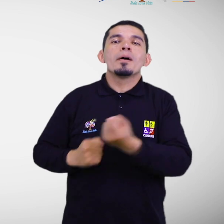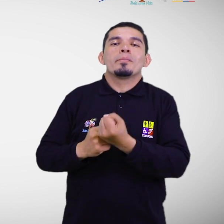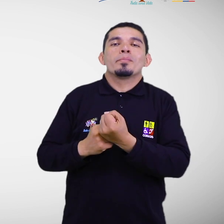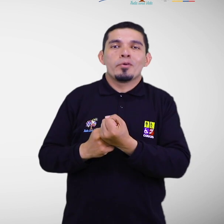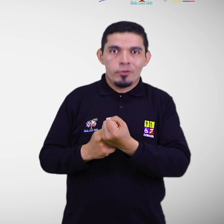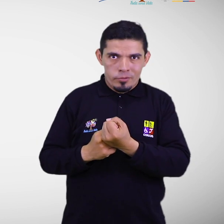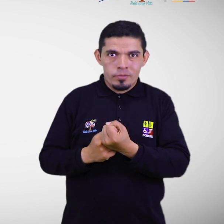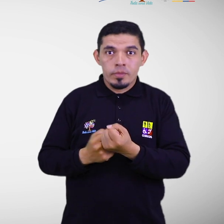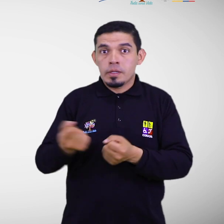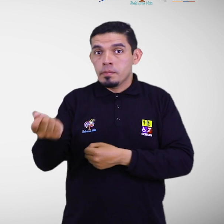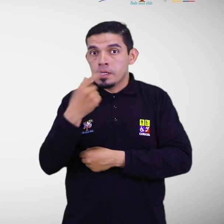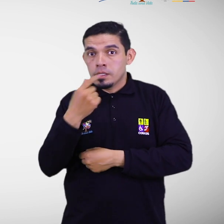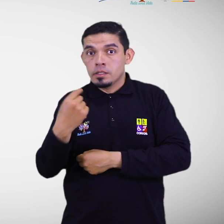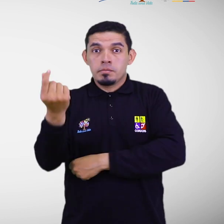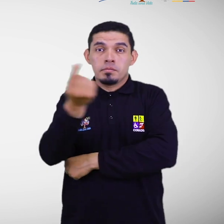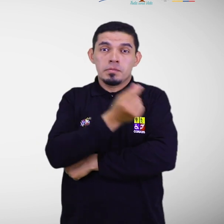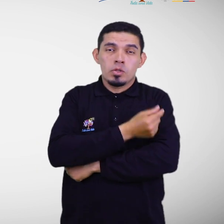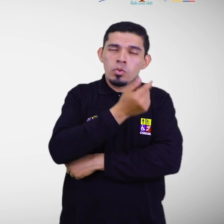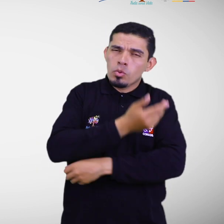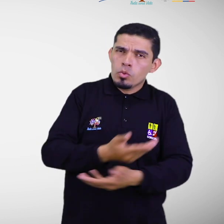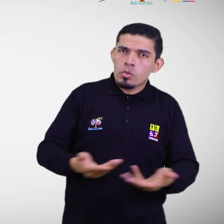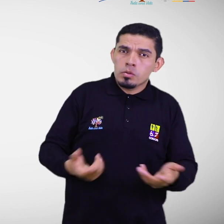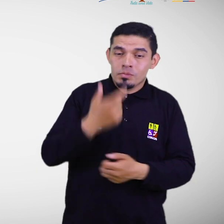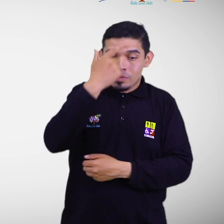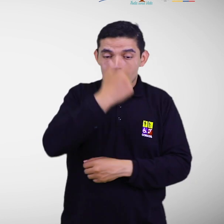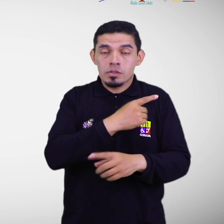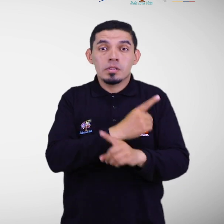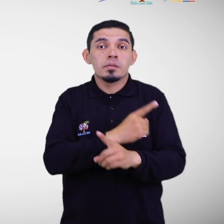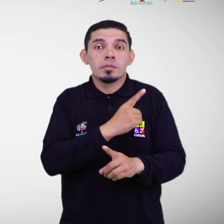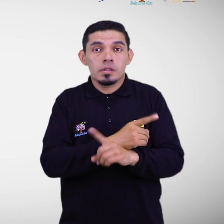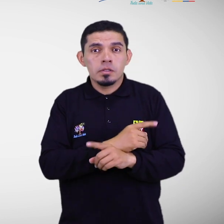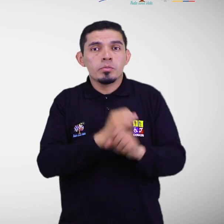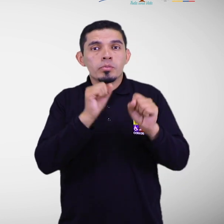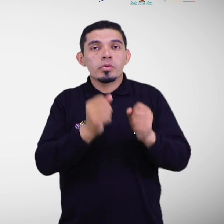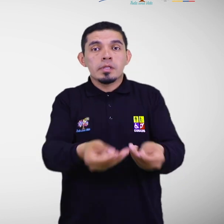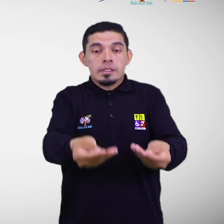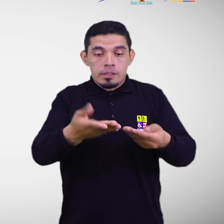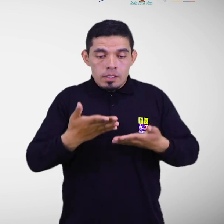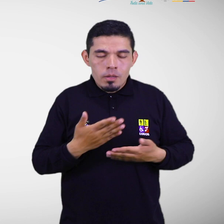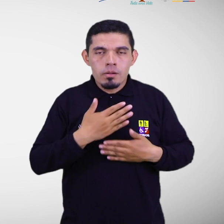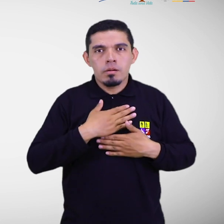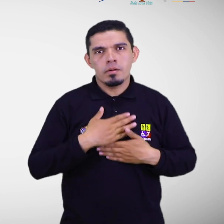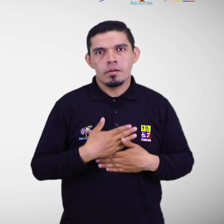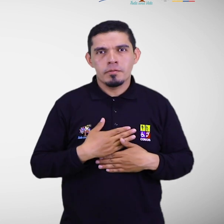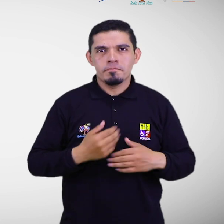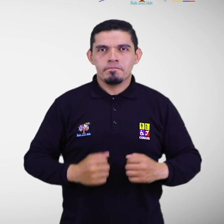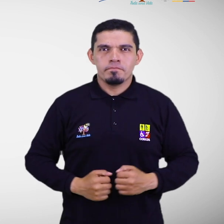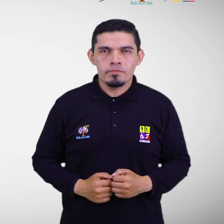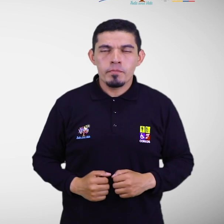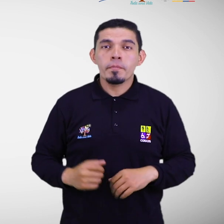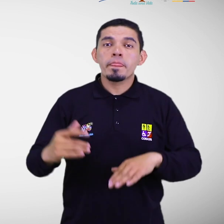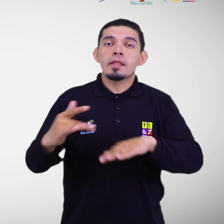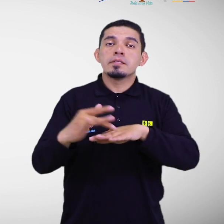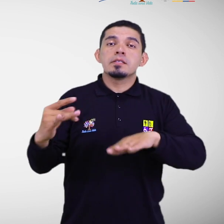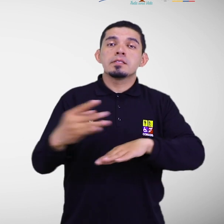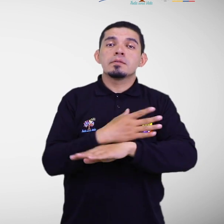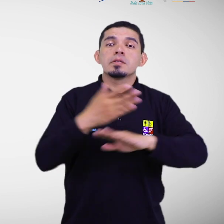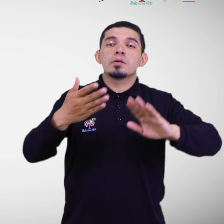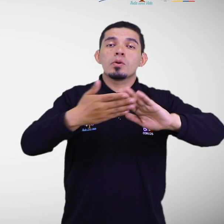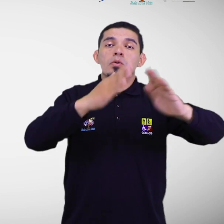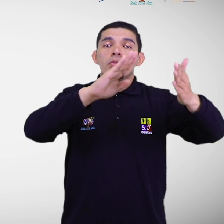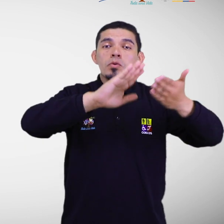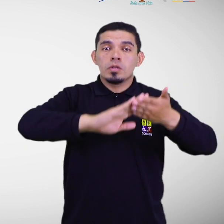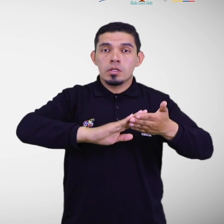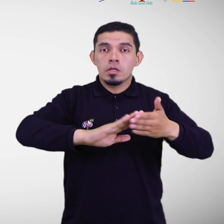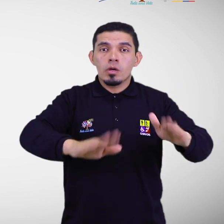insumos y medicamentos, para que las personas con discapacidad puedan acceder a ellos. Sensibilizar a la comunidad sobre